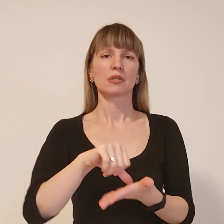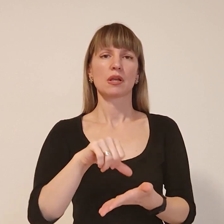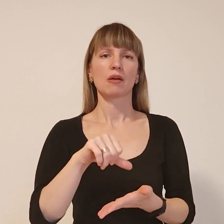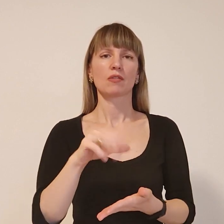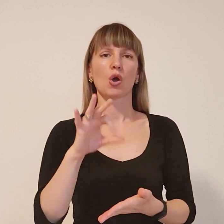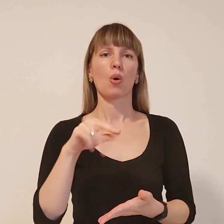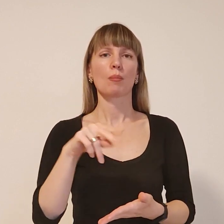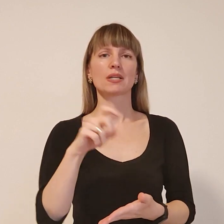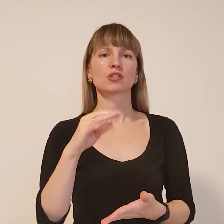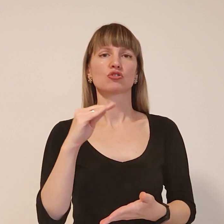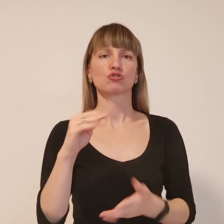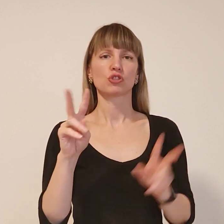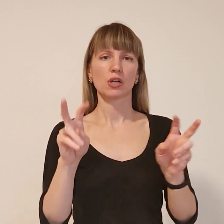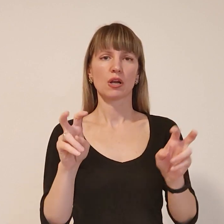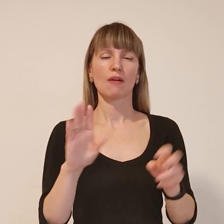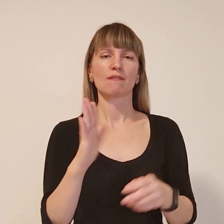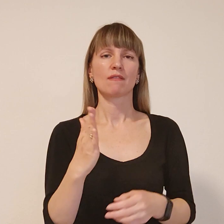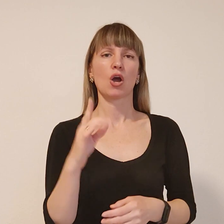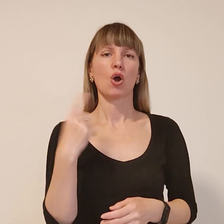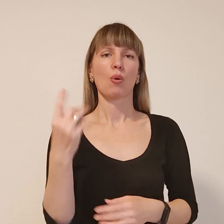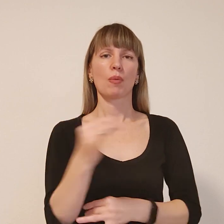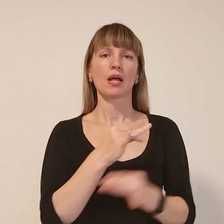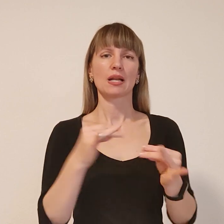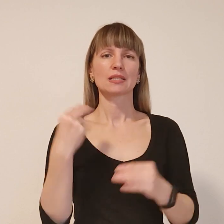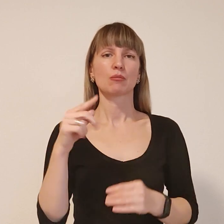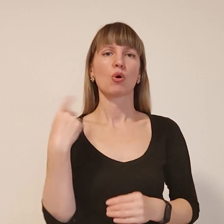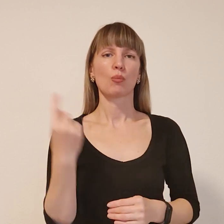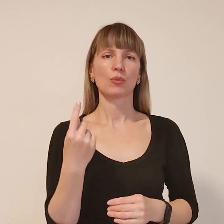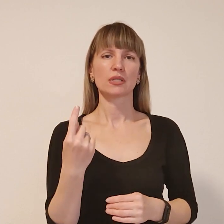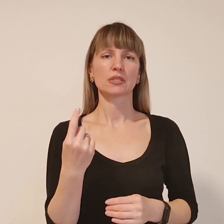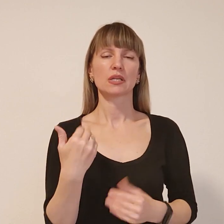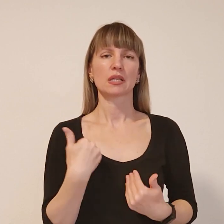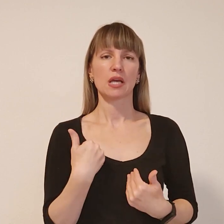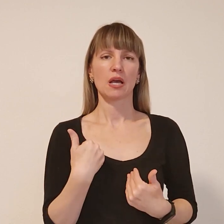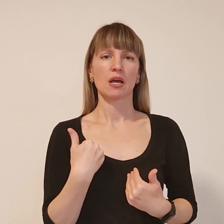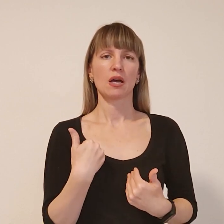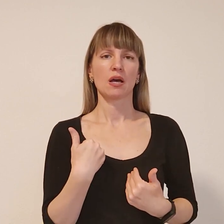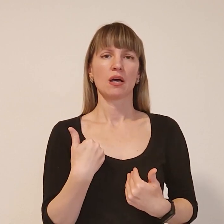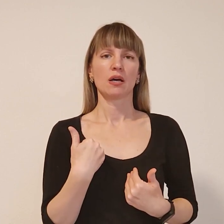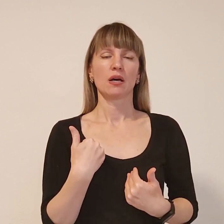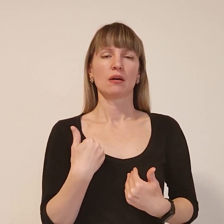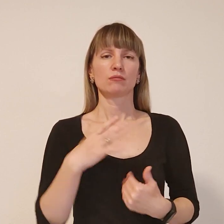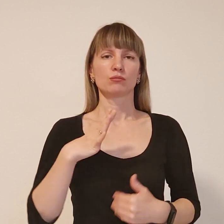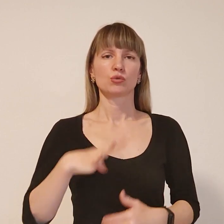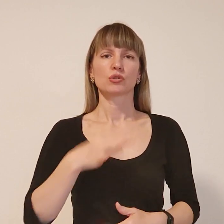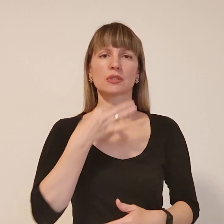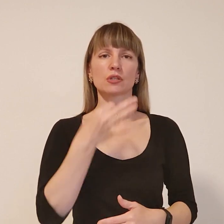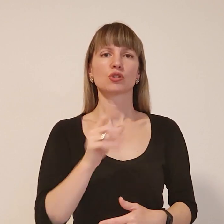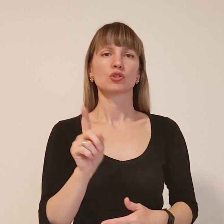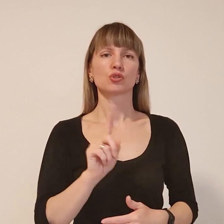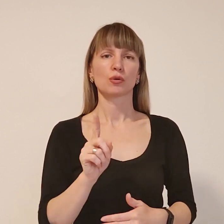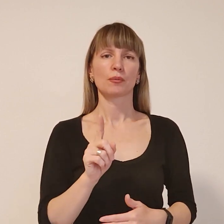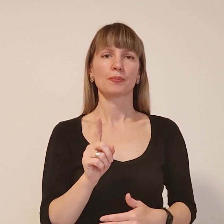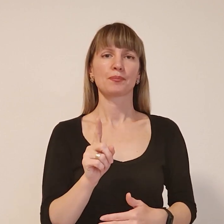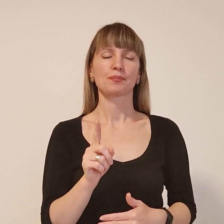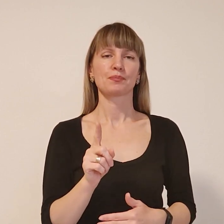Раді Запорізької області, я мушу заявити, що дії